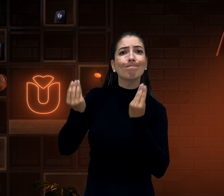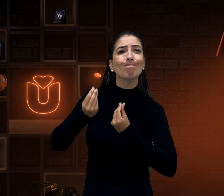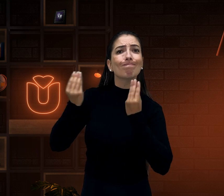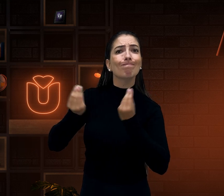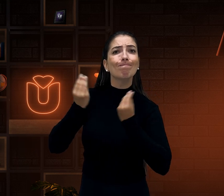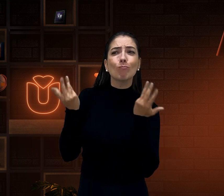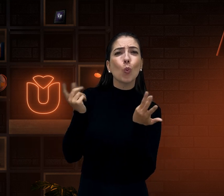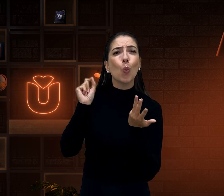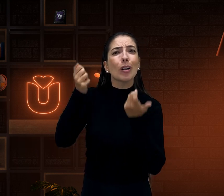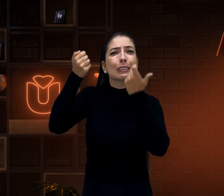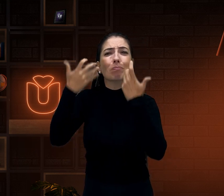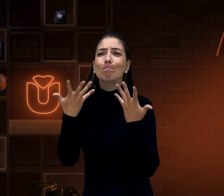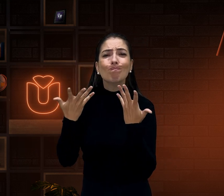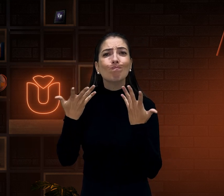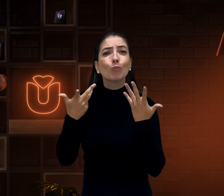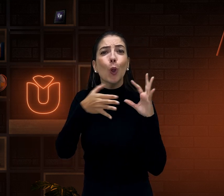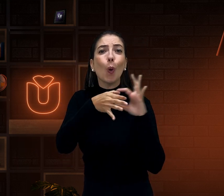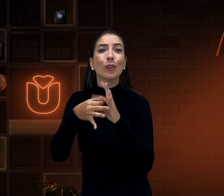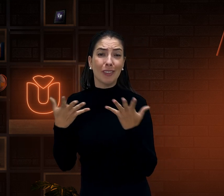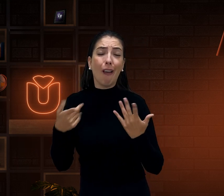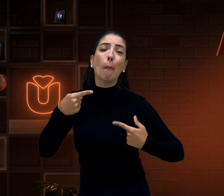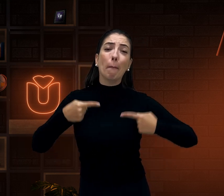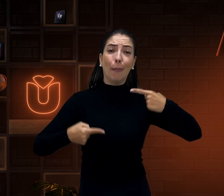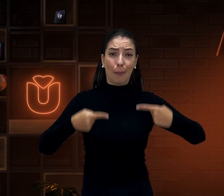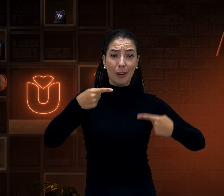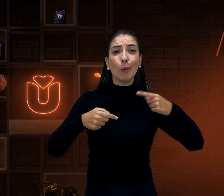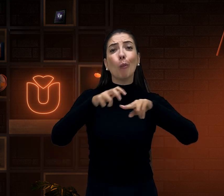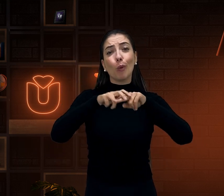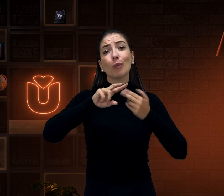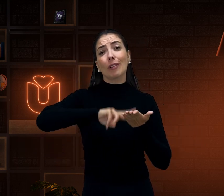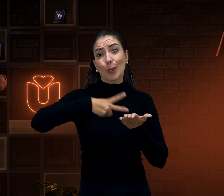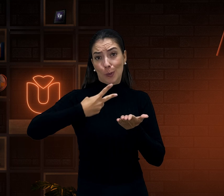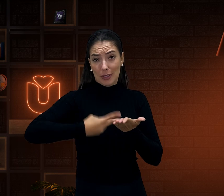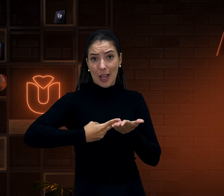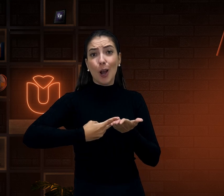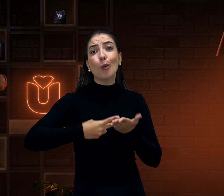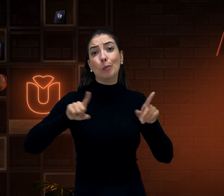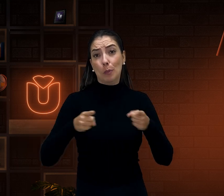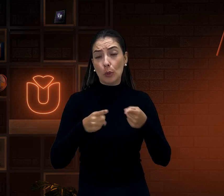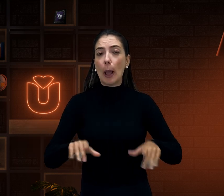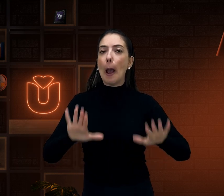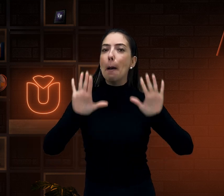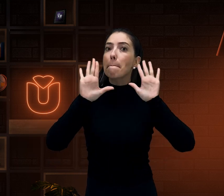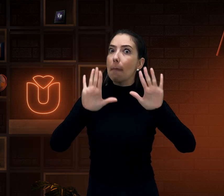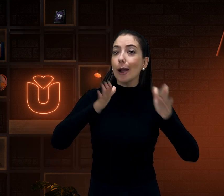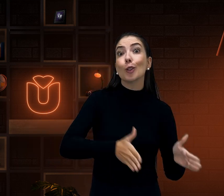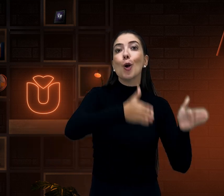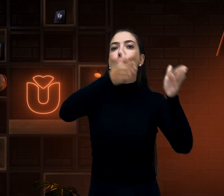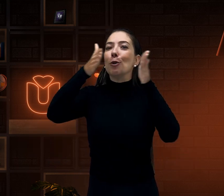Porque falta isso. Falta uma contextualização melhor. Por isso essa discussão de quem gosta ou não gosta da música.